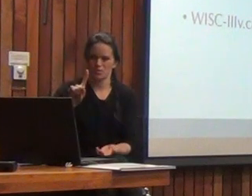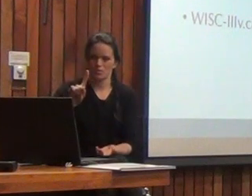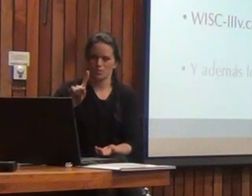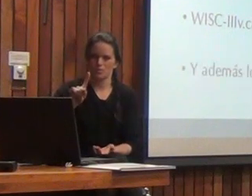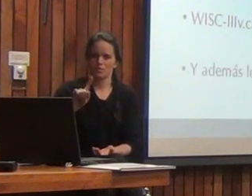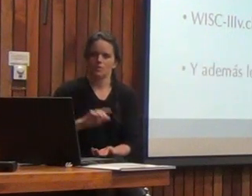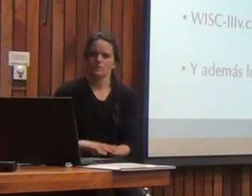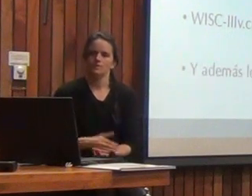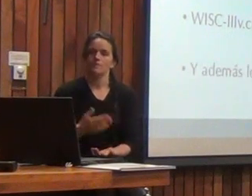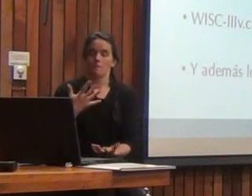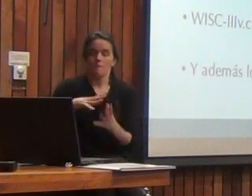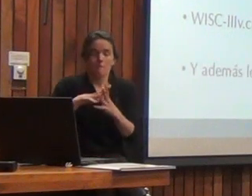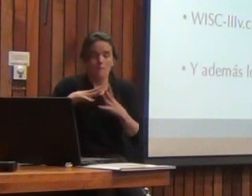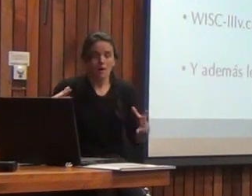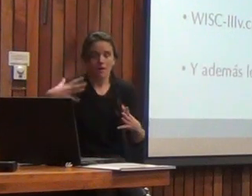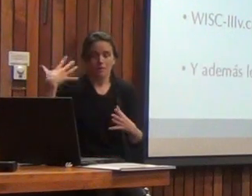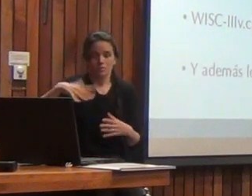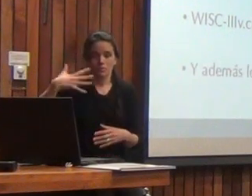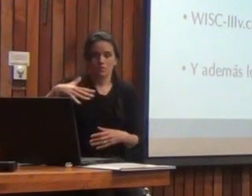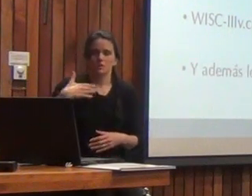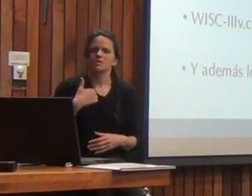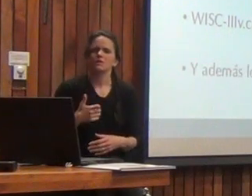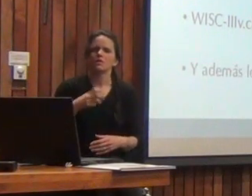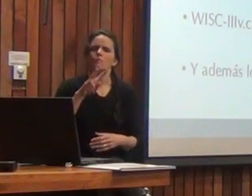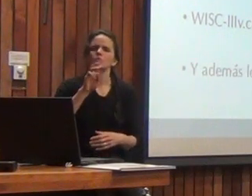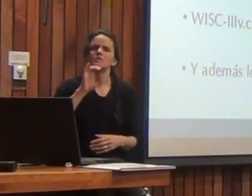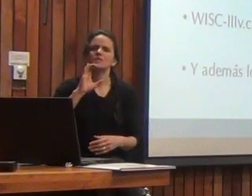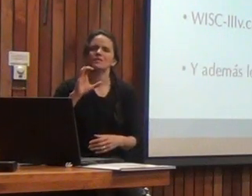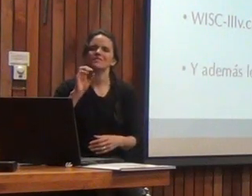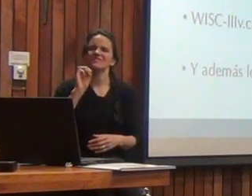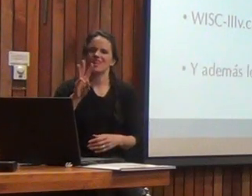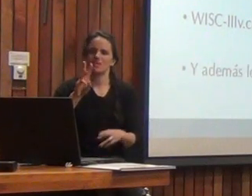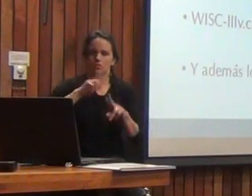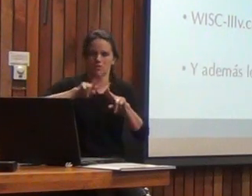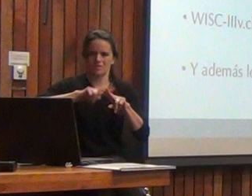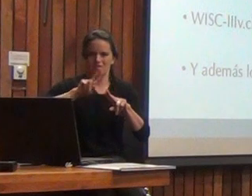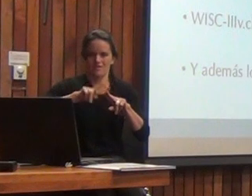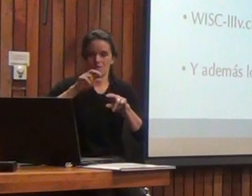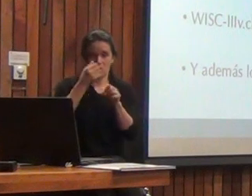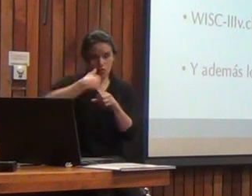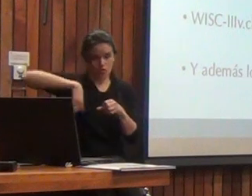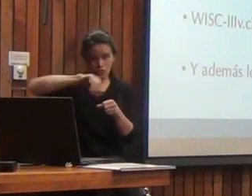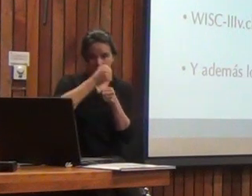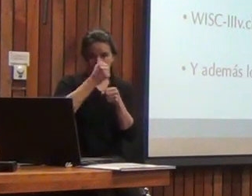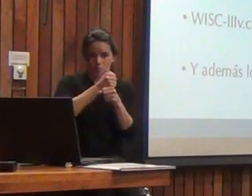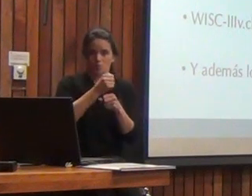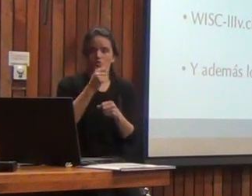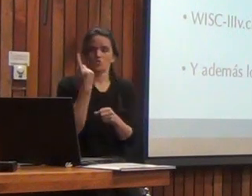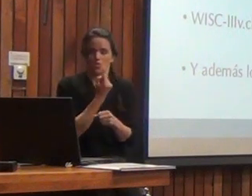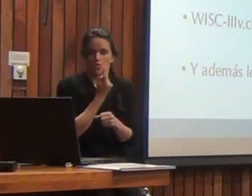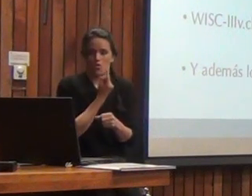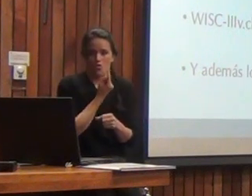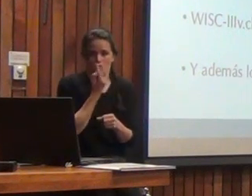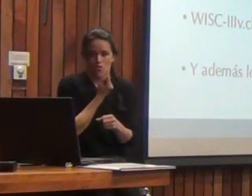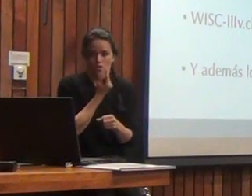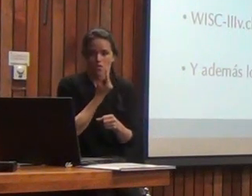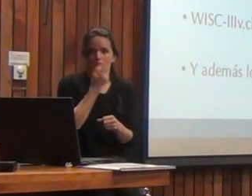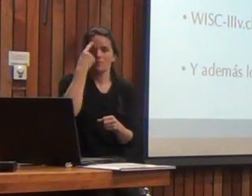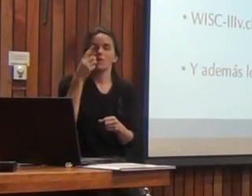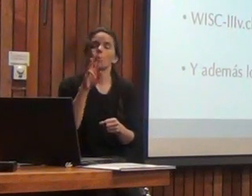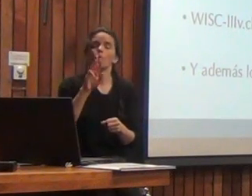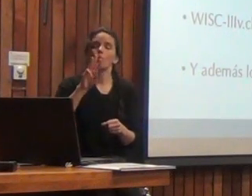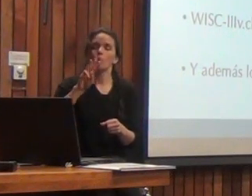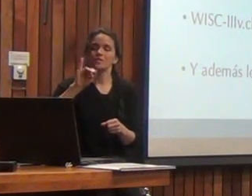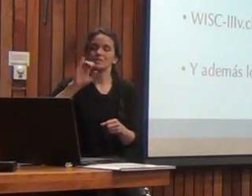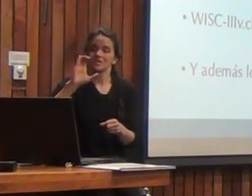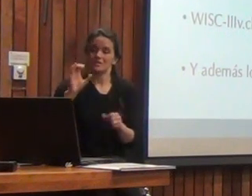lo más importante de todo es que el WIS-3 lo hicimos solos, el WIS-5 lo hicimos con cinco magníficos socios,